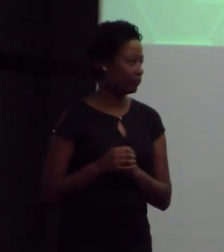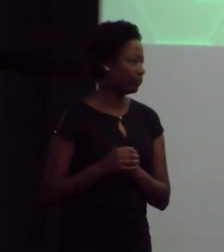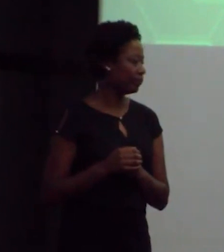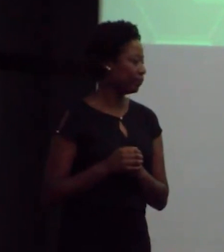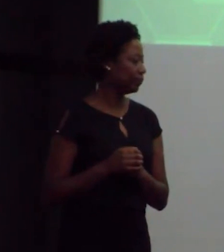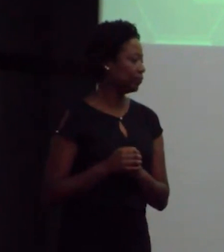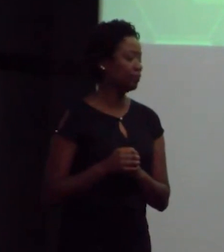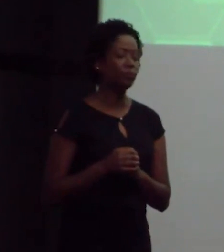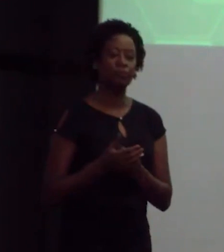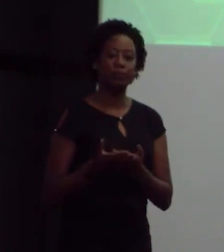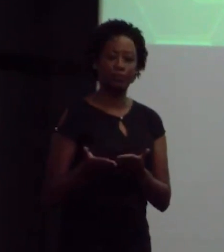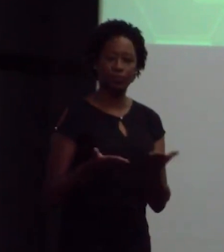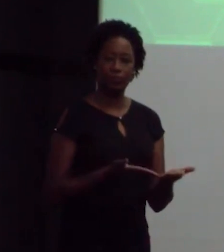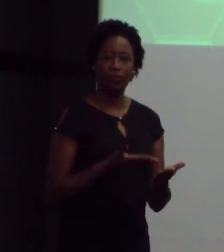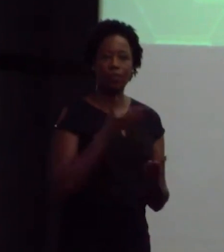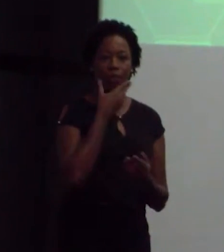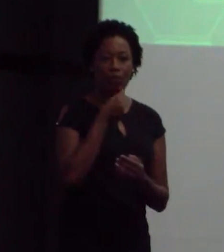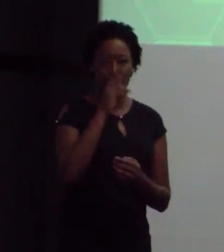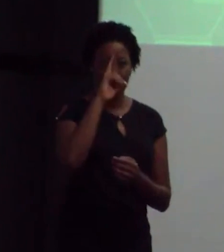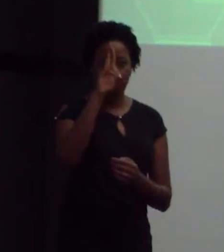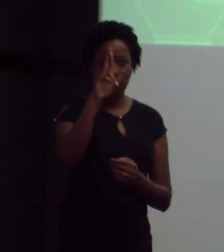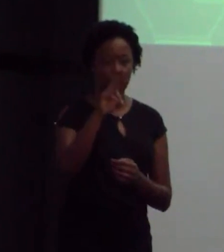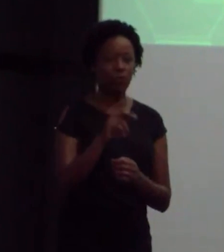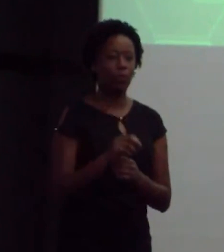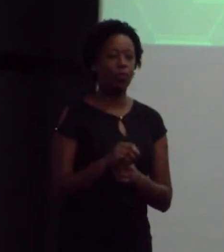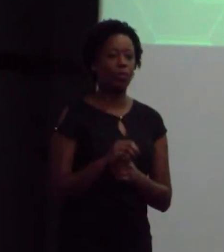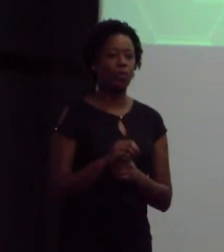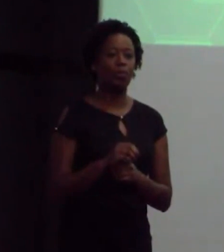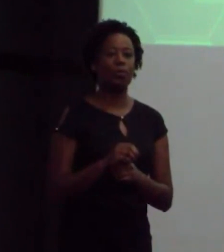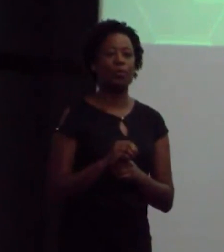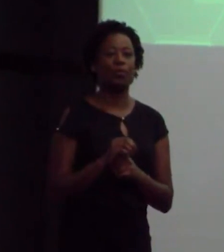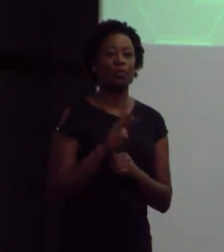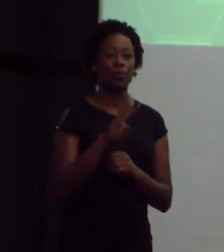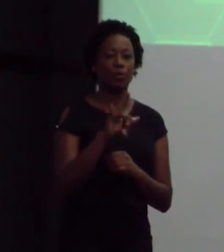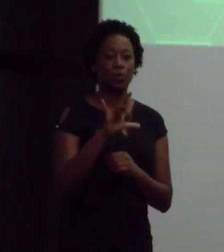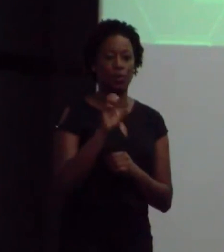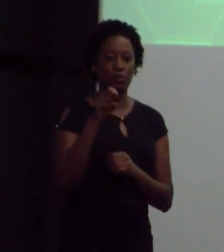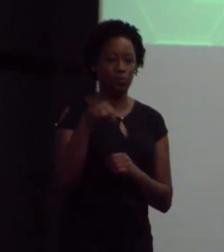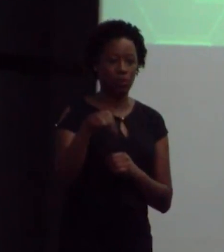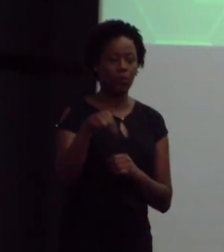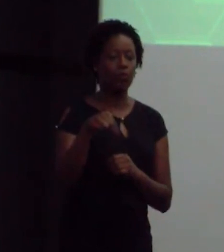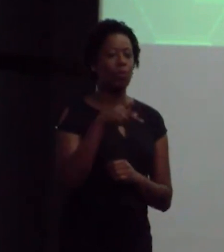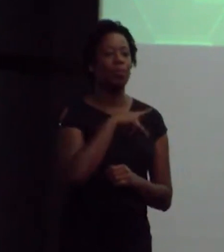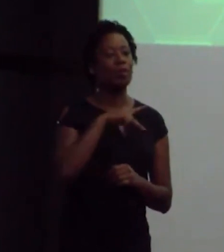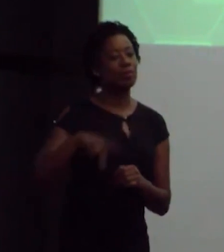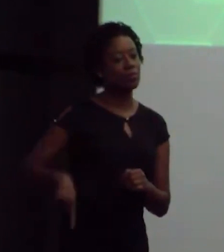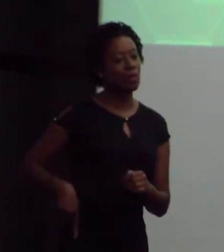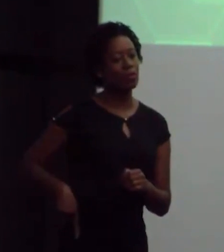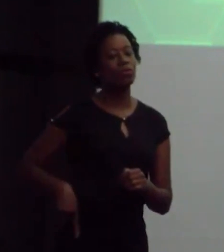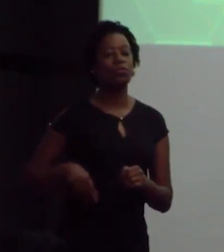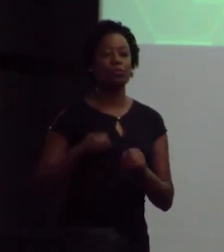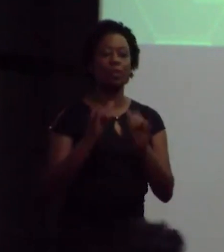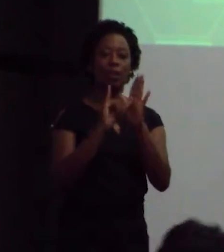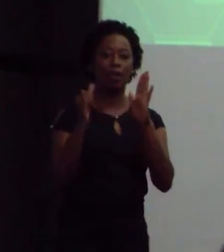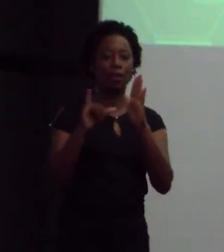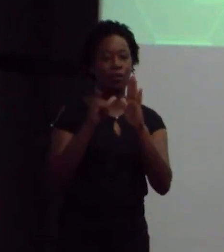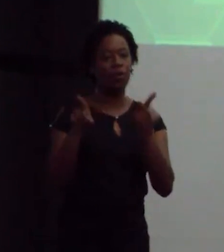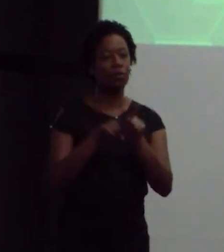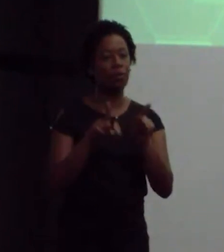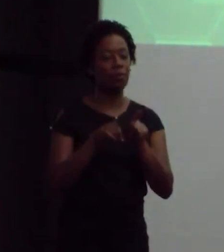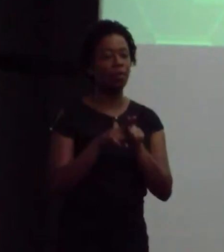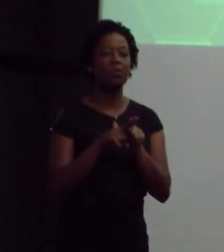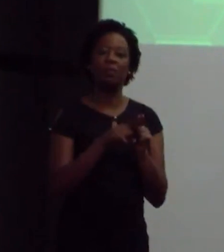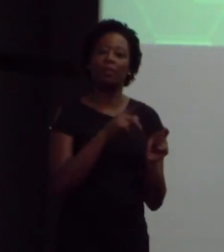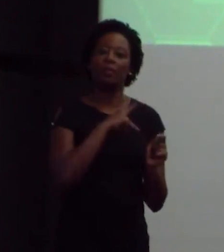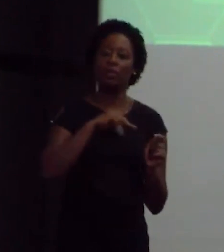E o ilustríssimo senhor Wilson Pinto Ferreira Júnior, presidente da Eletrobras e presidente de honra do Conselho do